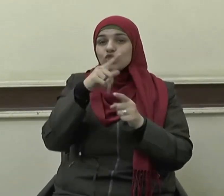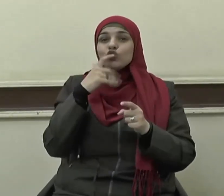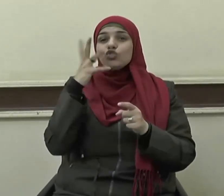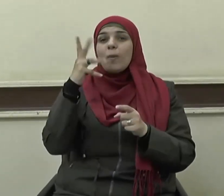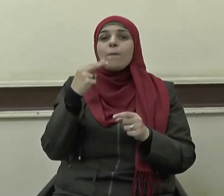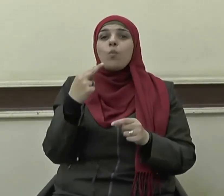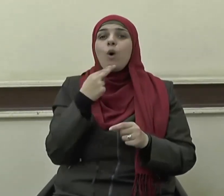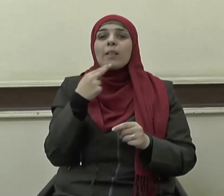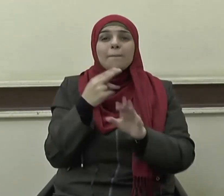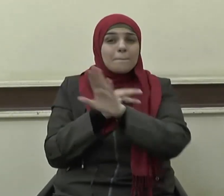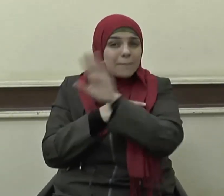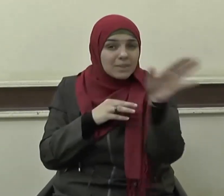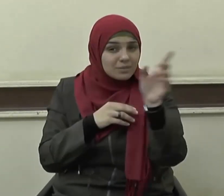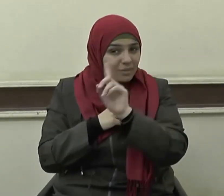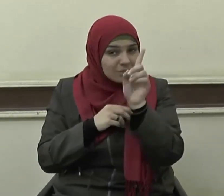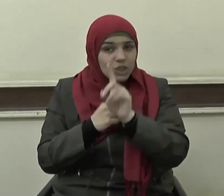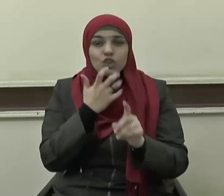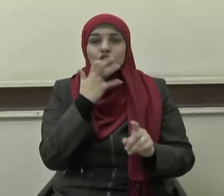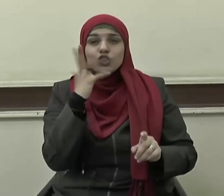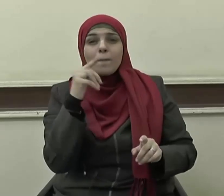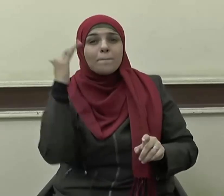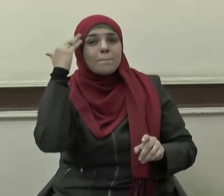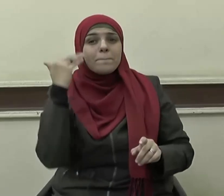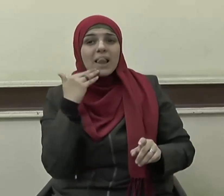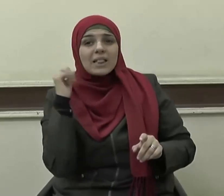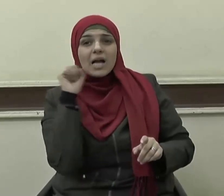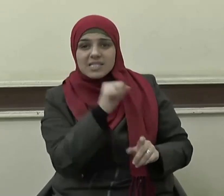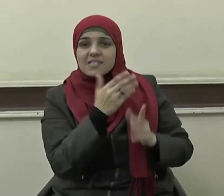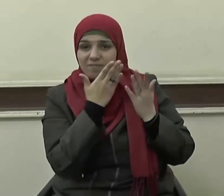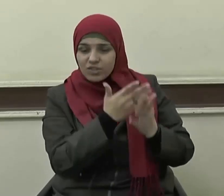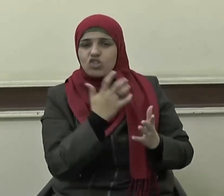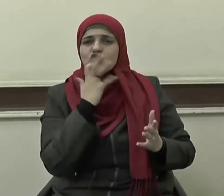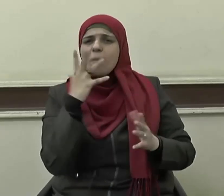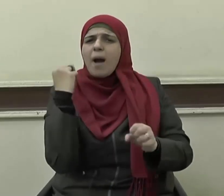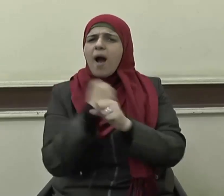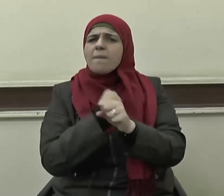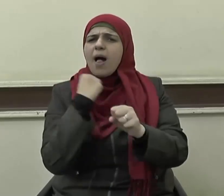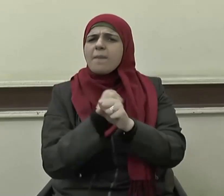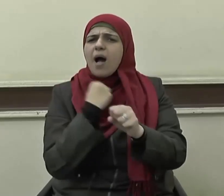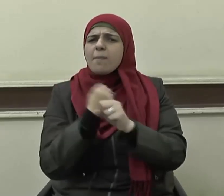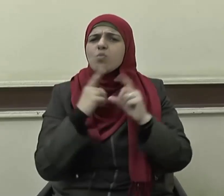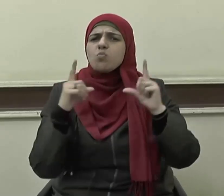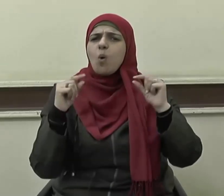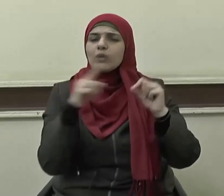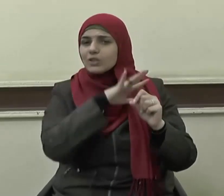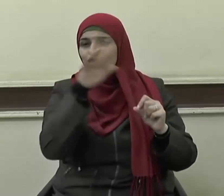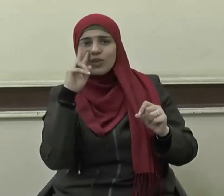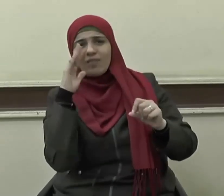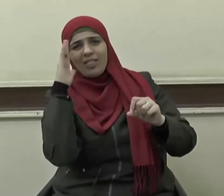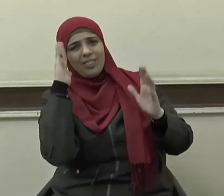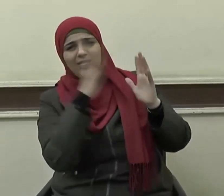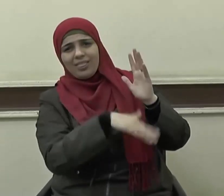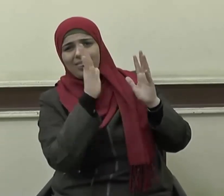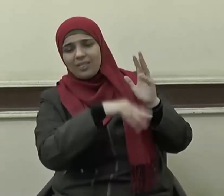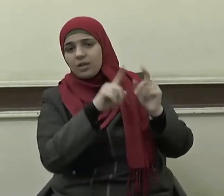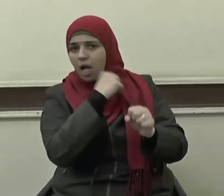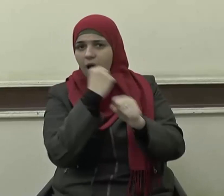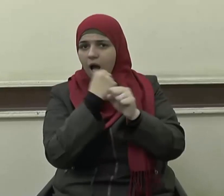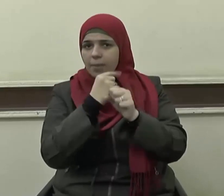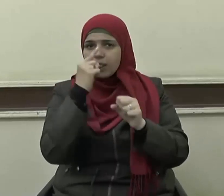وإنما كان للنساء الشابات دورهن الذي لا ينكر في صنع الحضارة الإسلامية